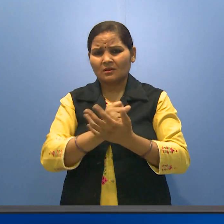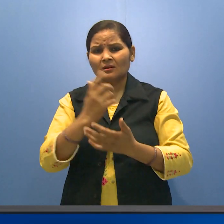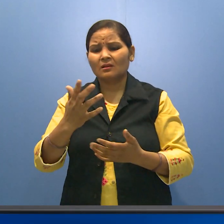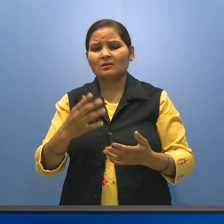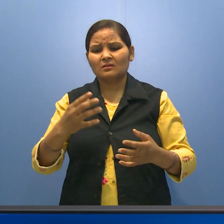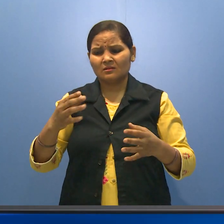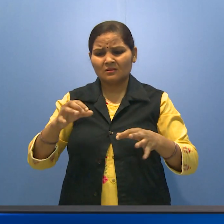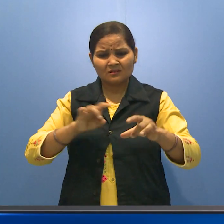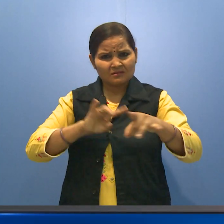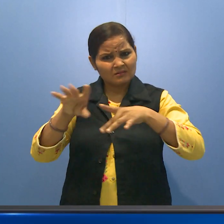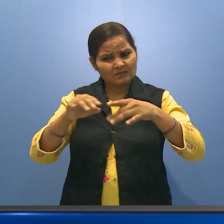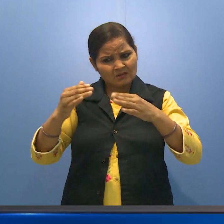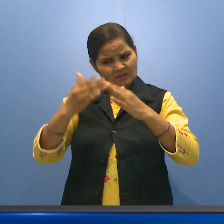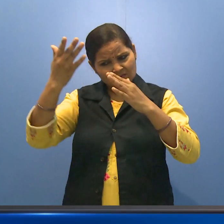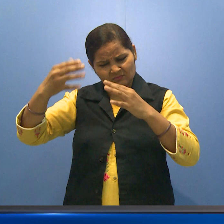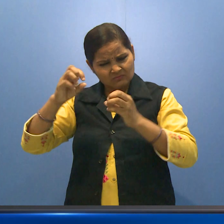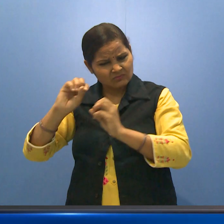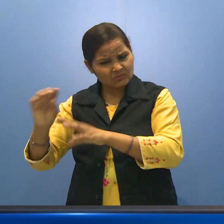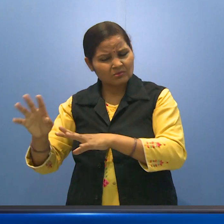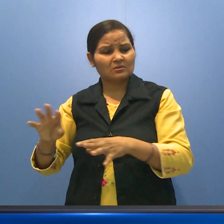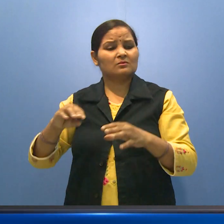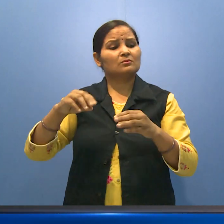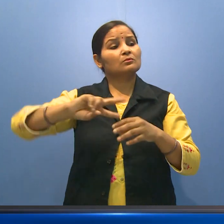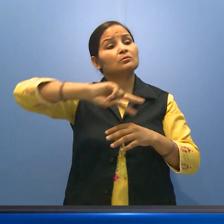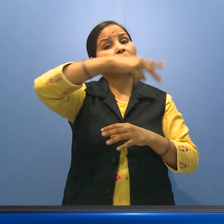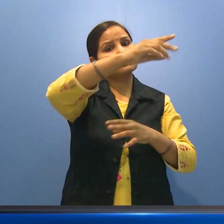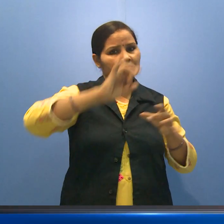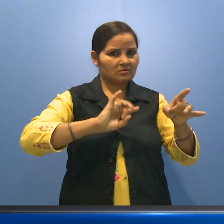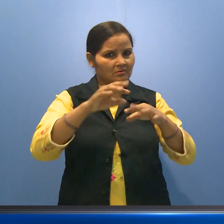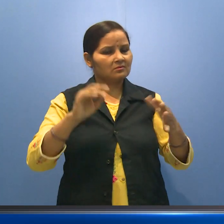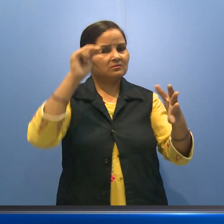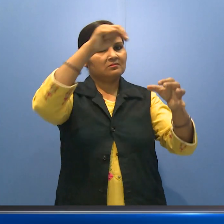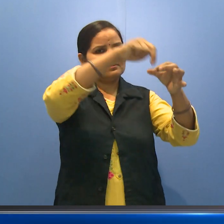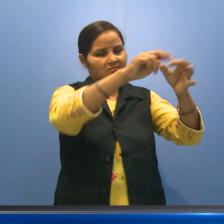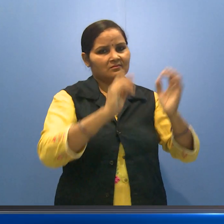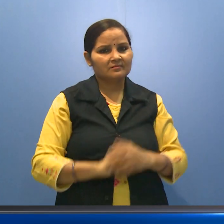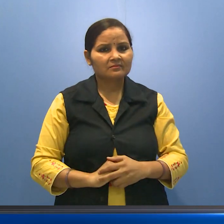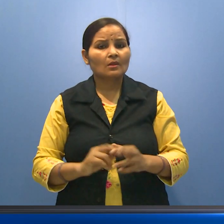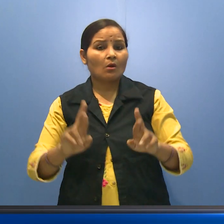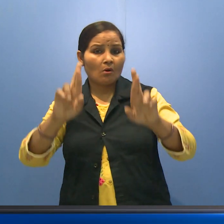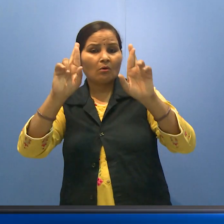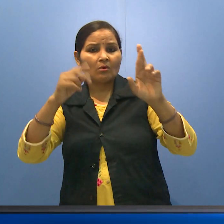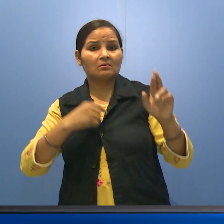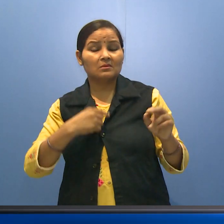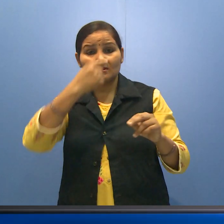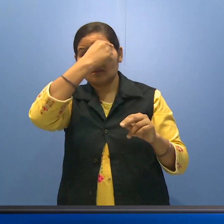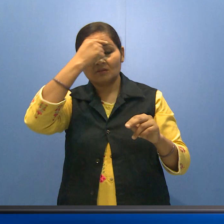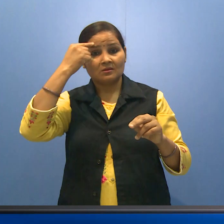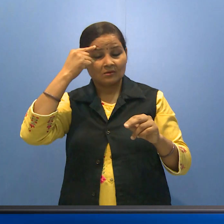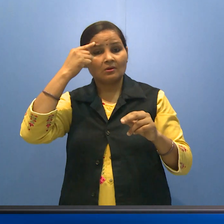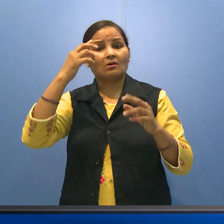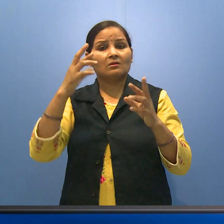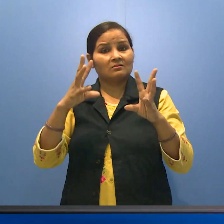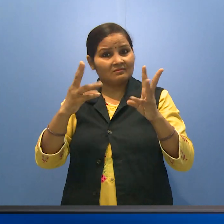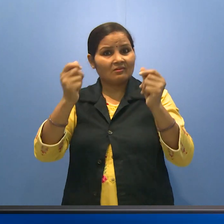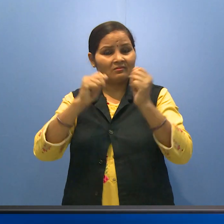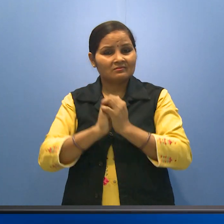मैं ये शहर छोड़ करके चला जाओ, कोई दूसरे स्थान पर जाओ, शायद मेरी समस्या